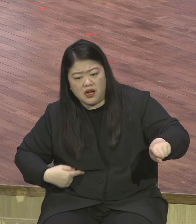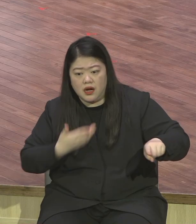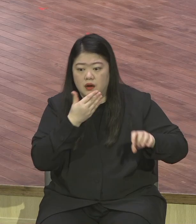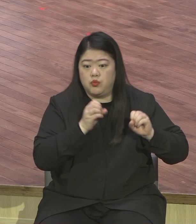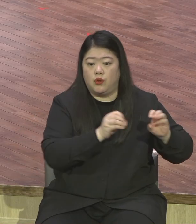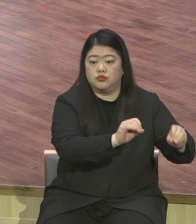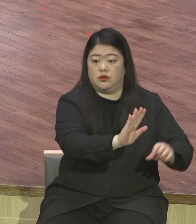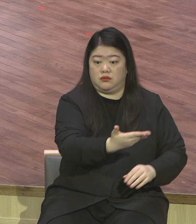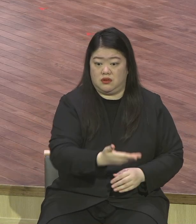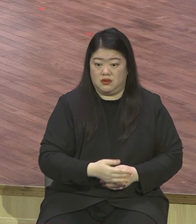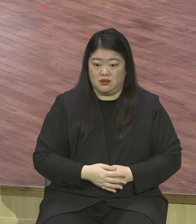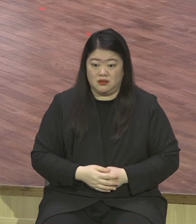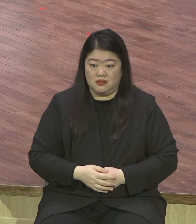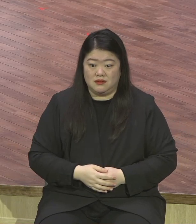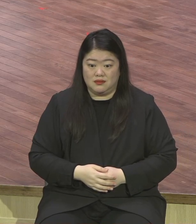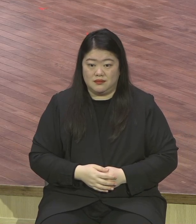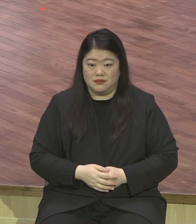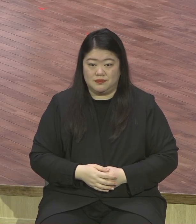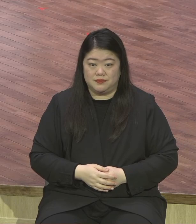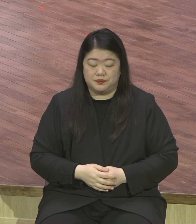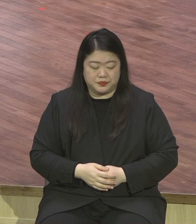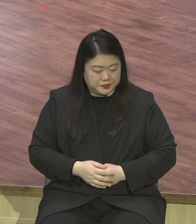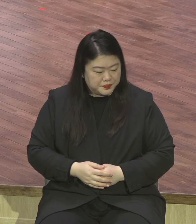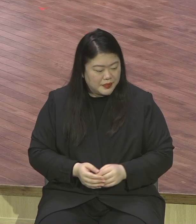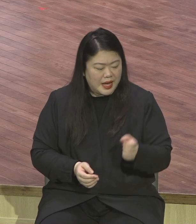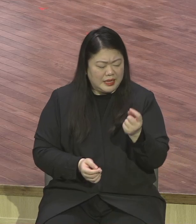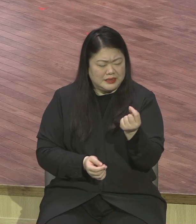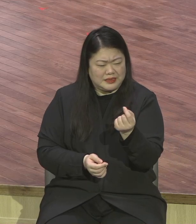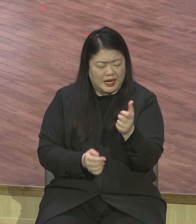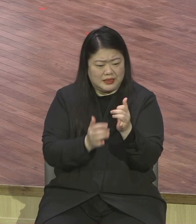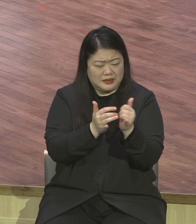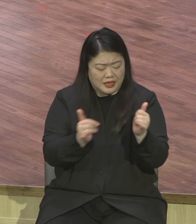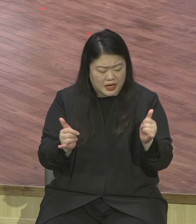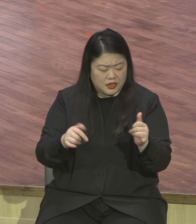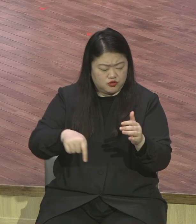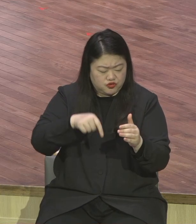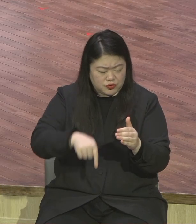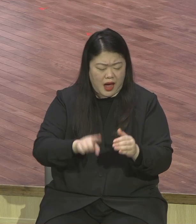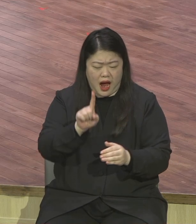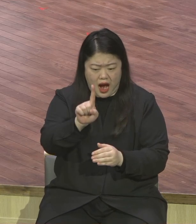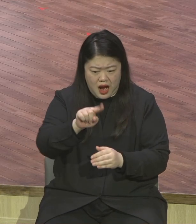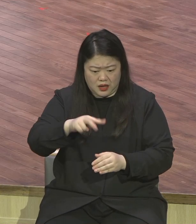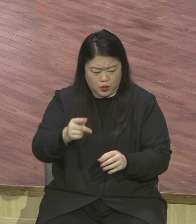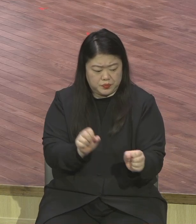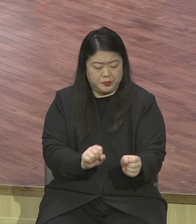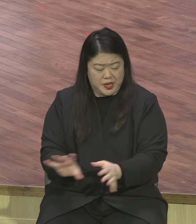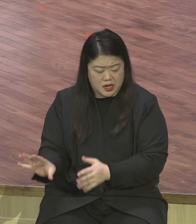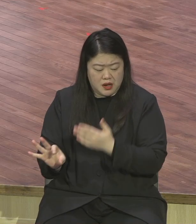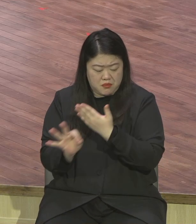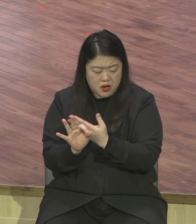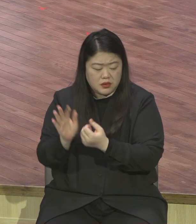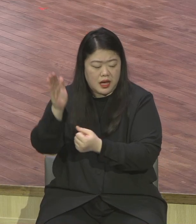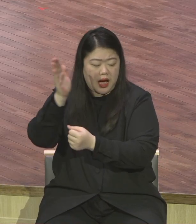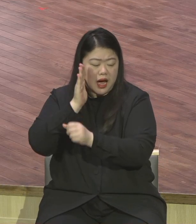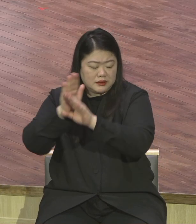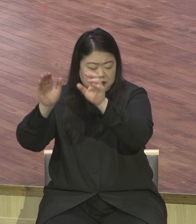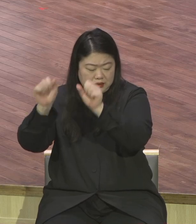이 작은 자 중에 하나라도 잃는 것은 하늘에 계신 너희 아버지의 뜻이